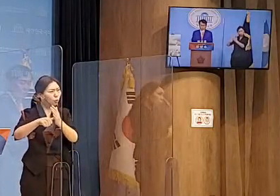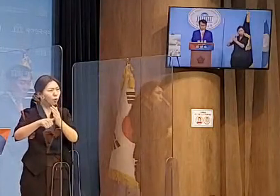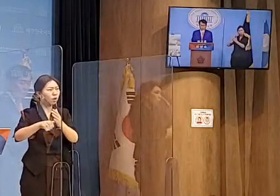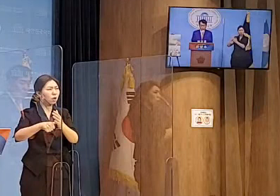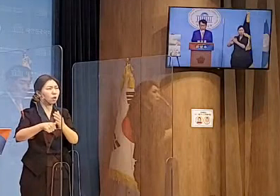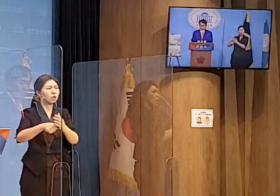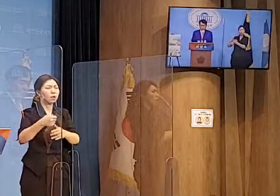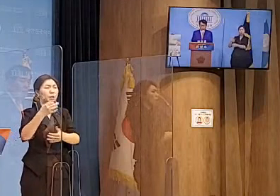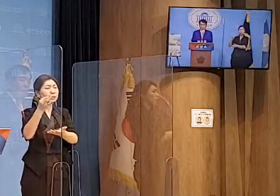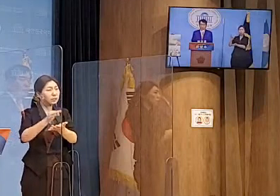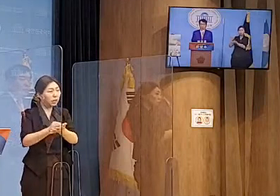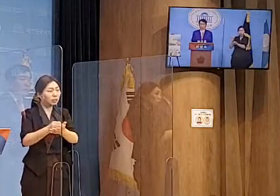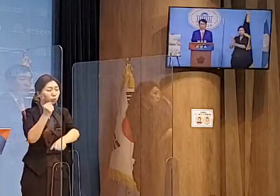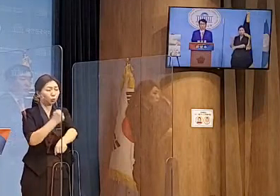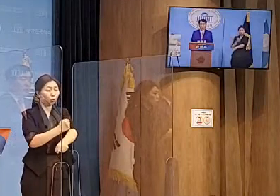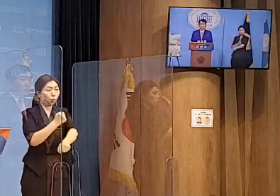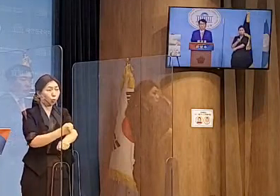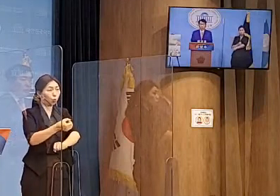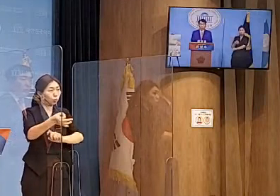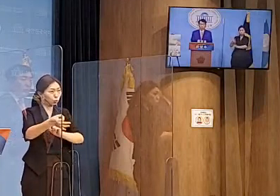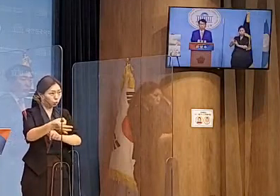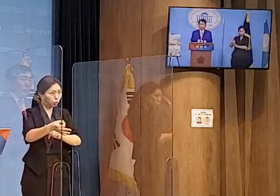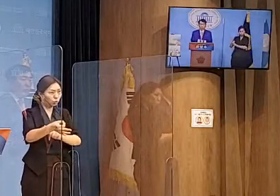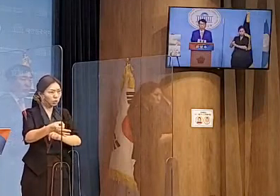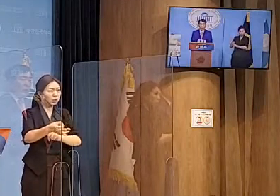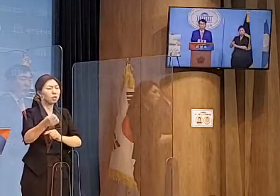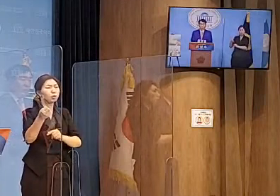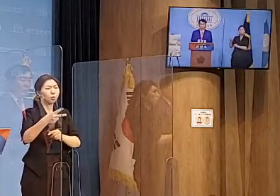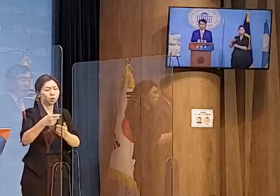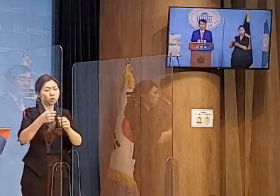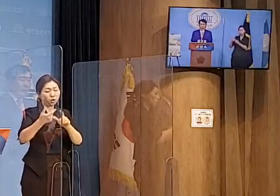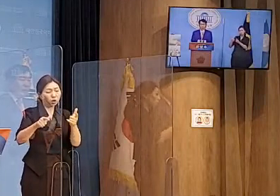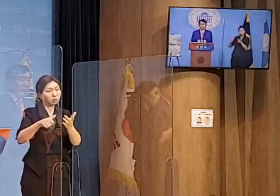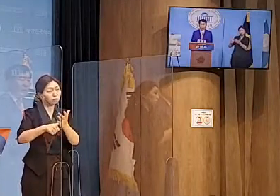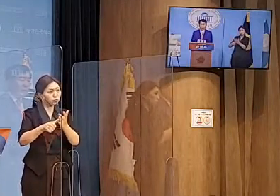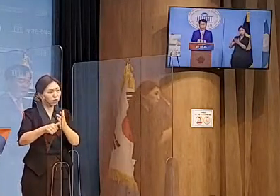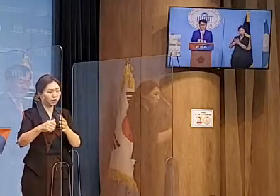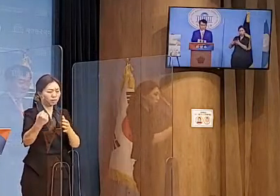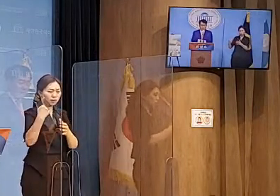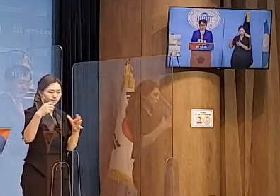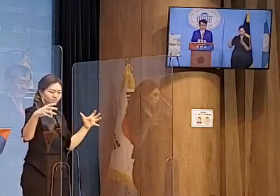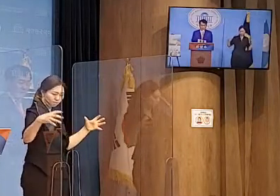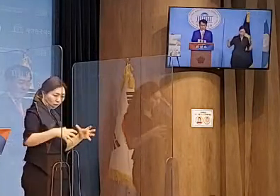노동력을 결집하고 800만